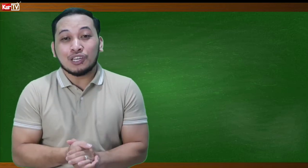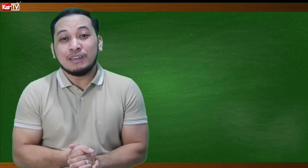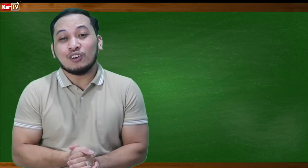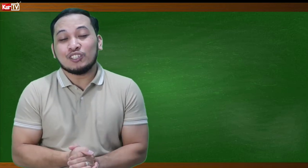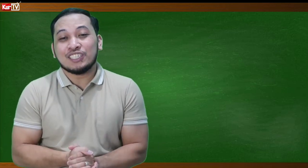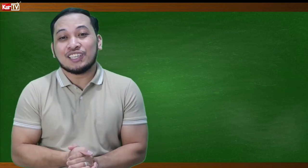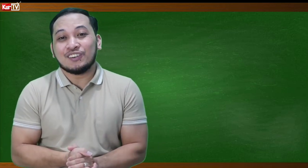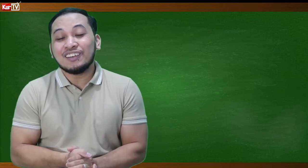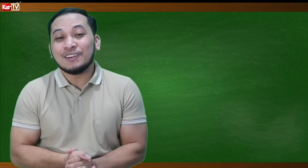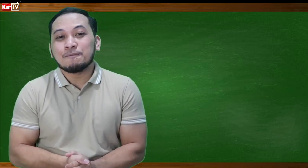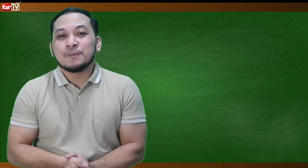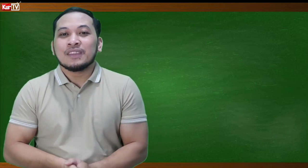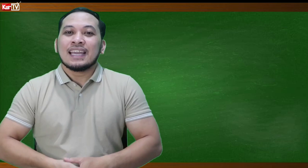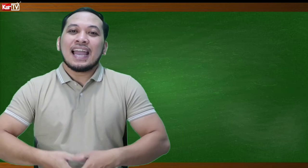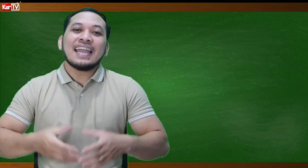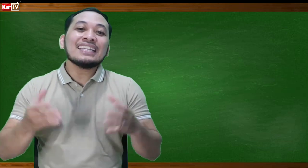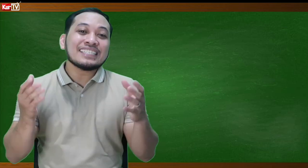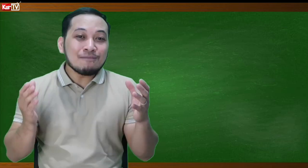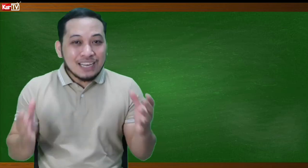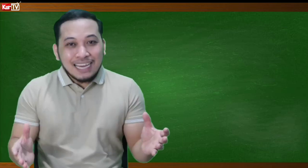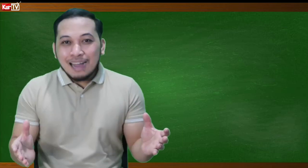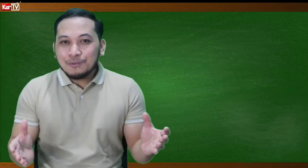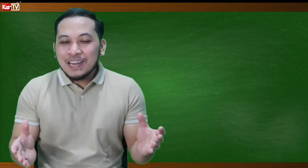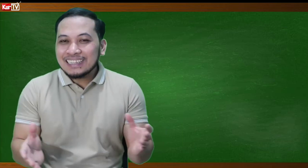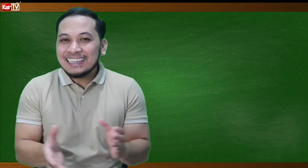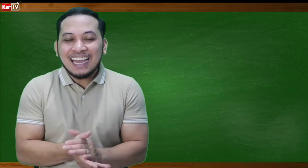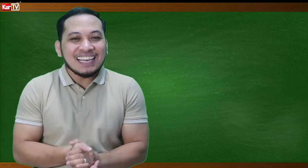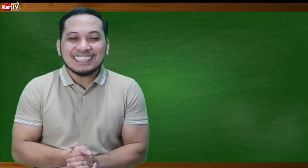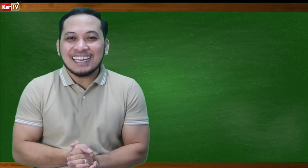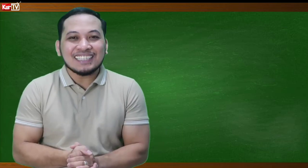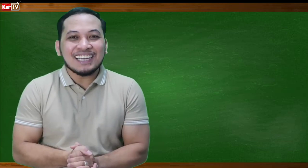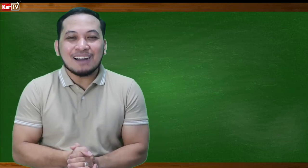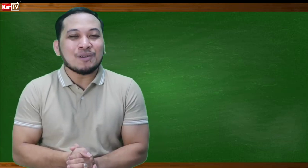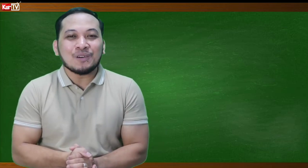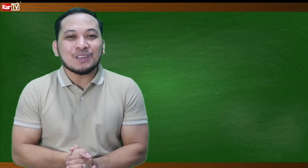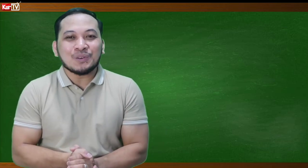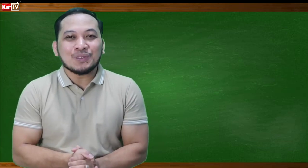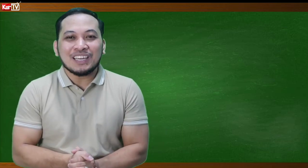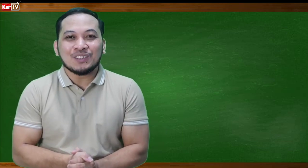terminologies na yun. And simulan na nga po natin dahil excited na nga po akong ituro sa inyo.